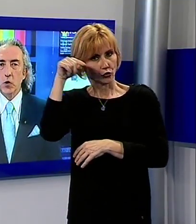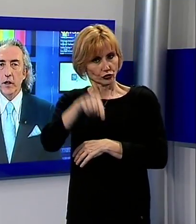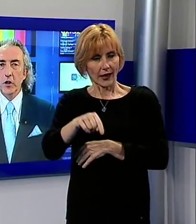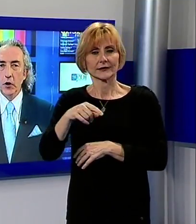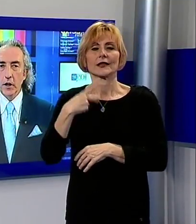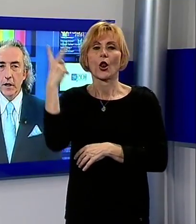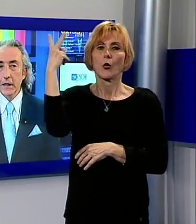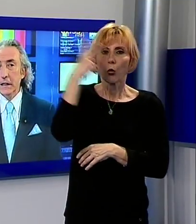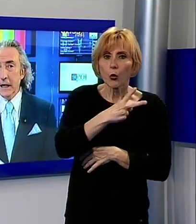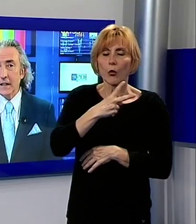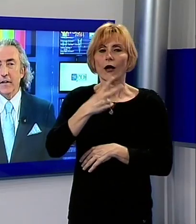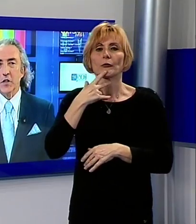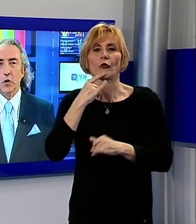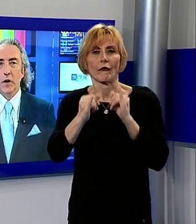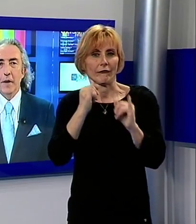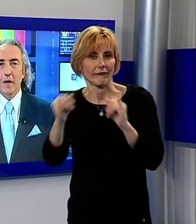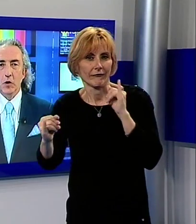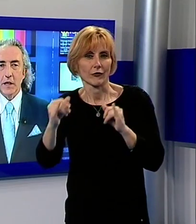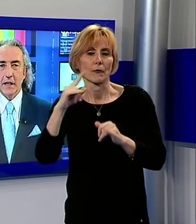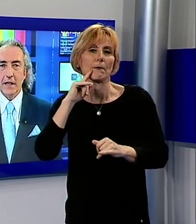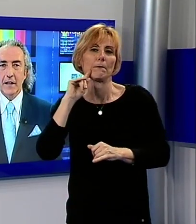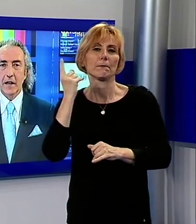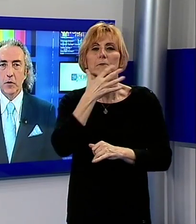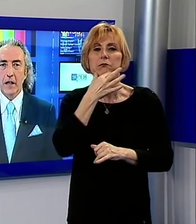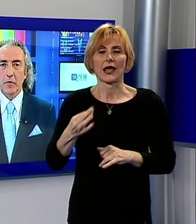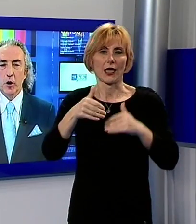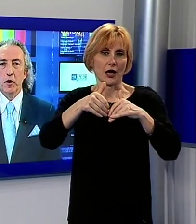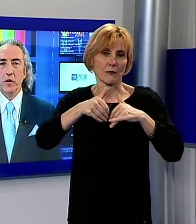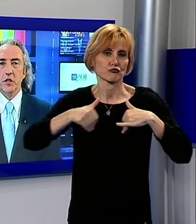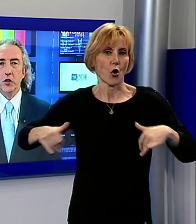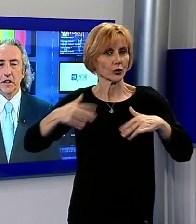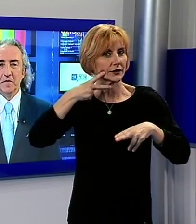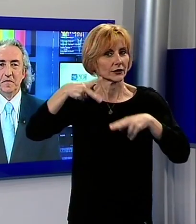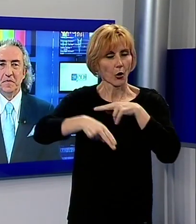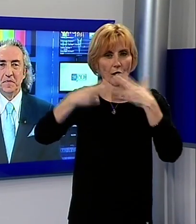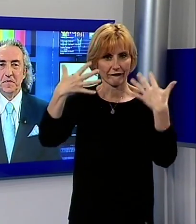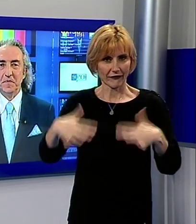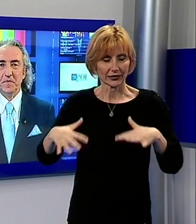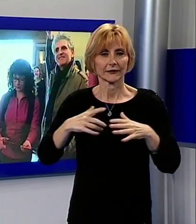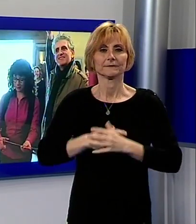Lucca e i suoi dintorni attraverso una bella mostra che è stata inaugurata proprio in questi giorni.